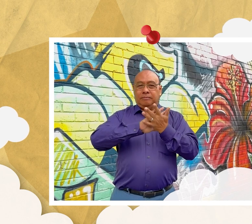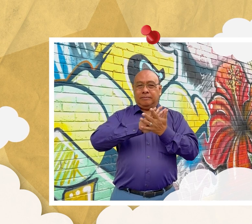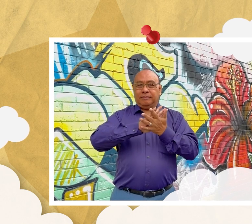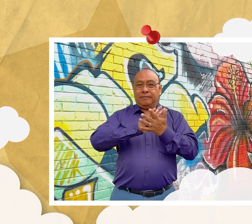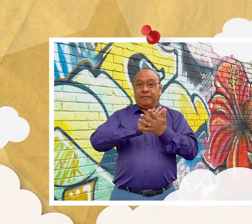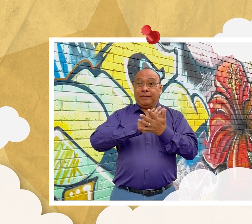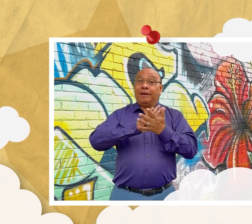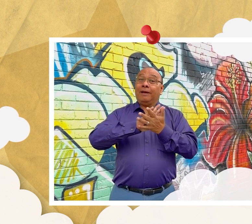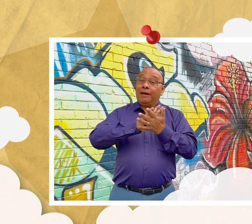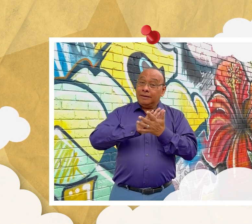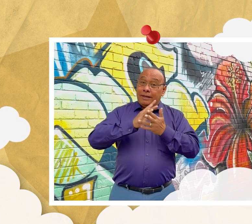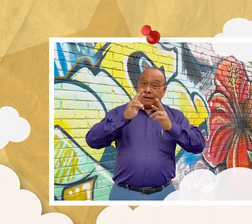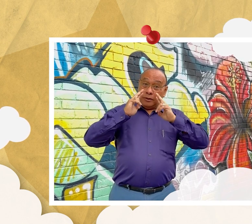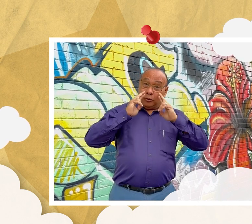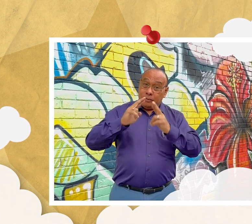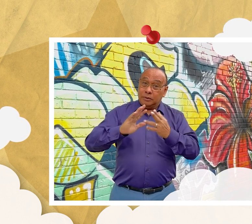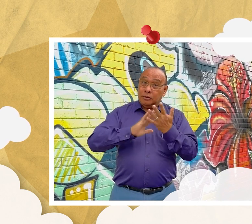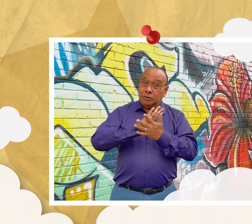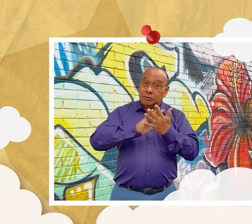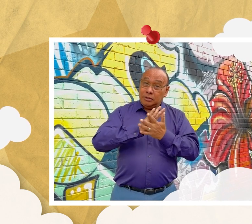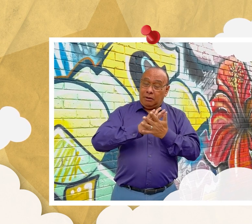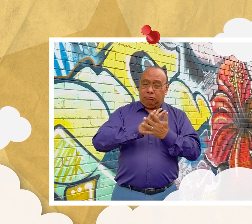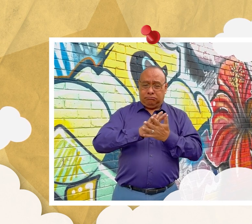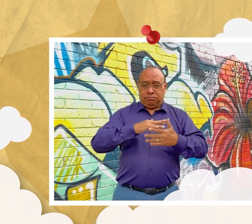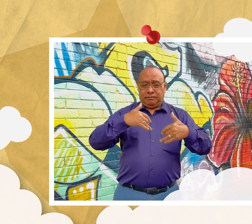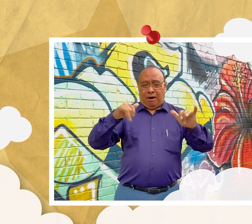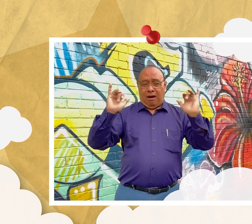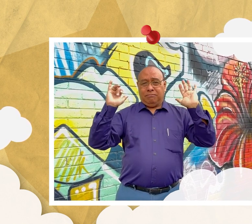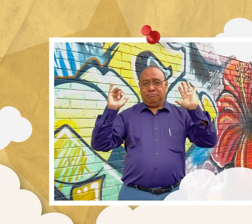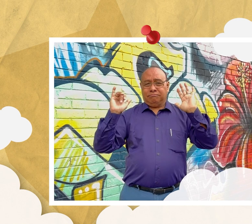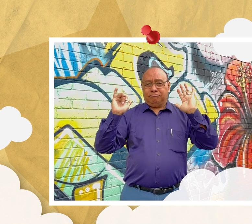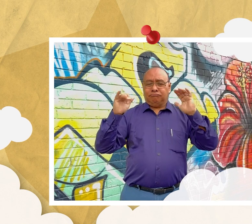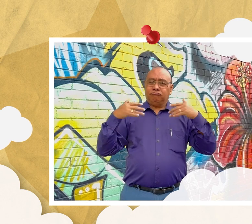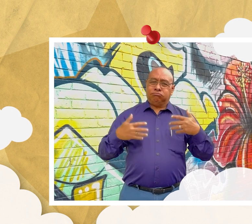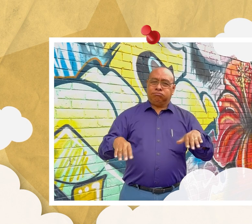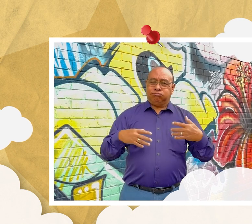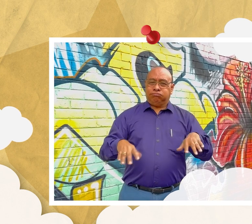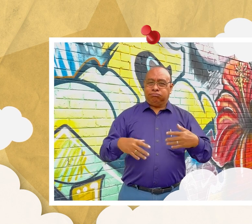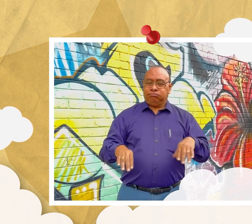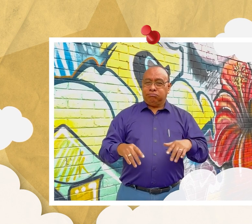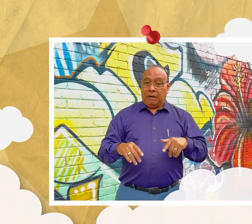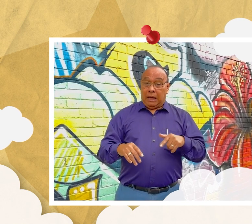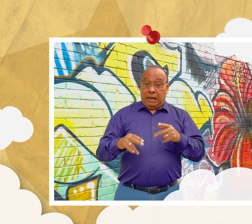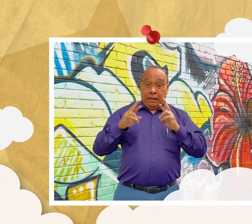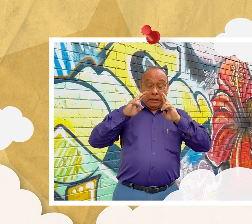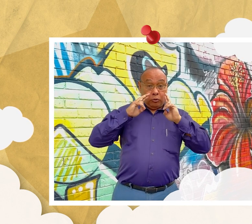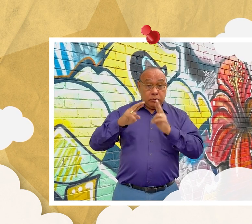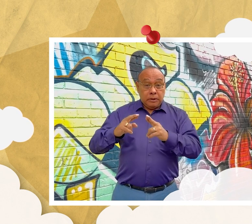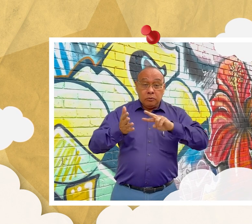Hoy, ese reconocimiento es una realidad y ha abierto puertas para que las personas sordas puedan acceder